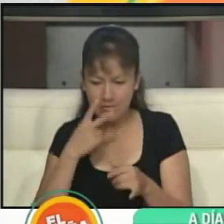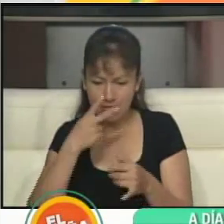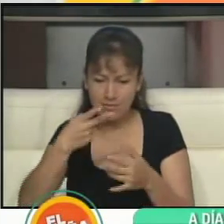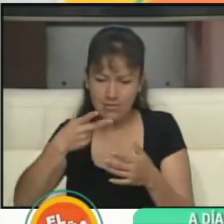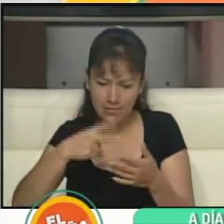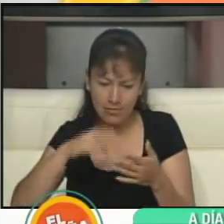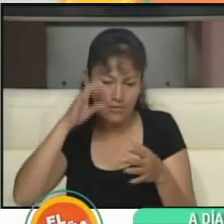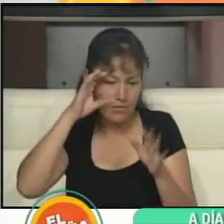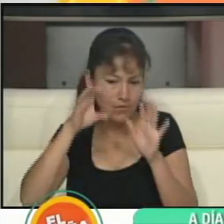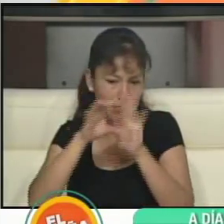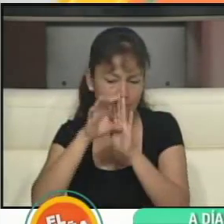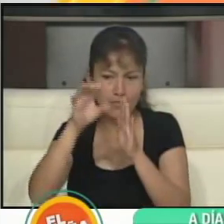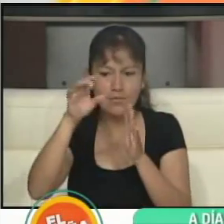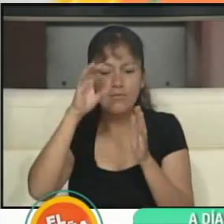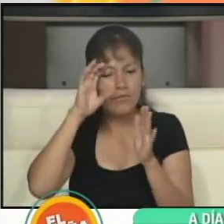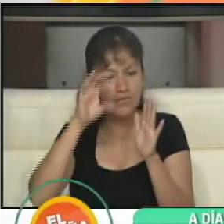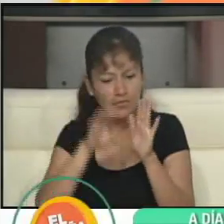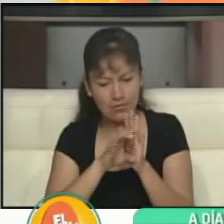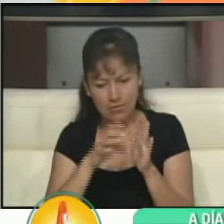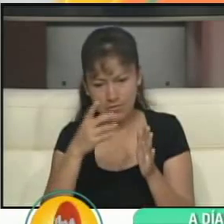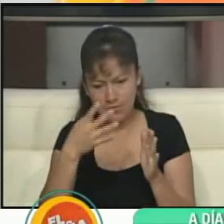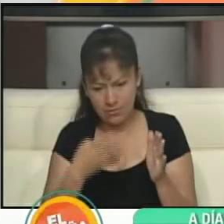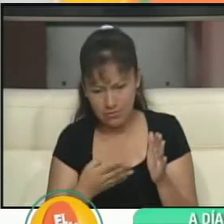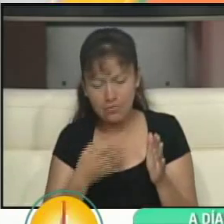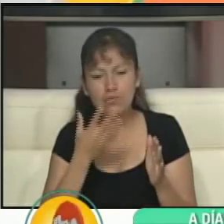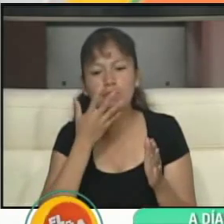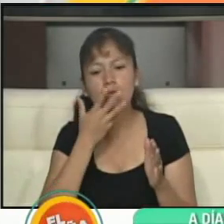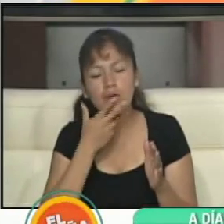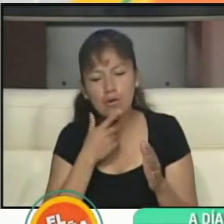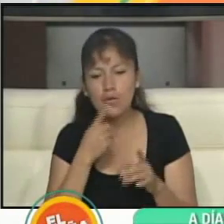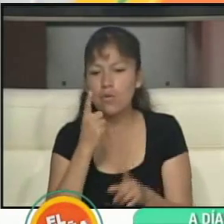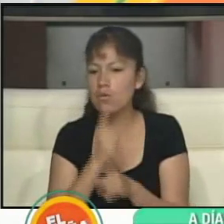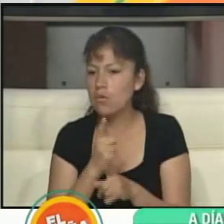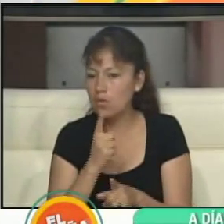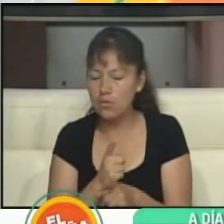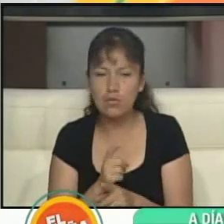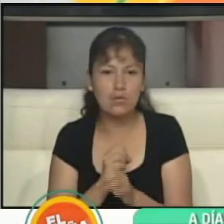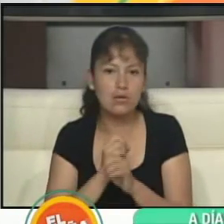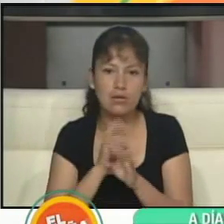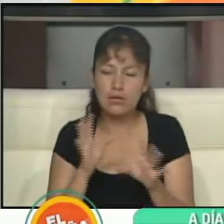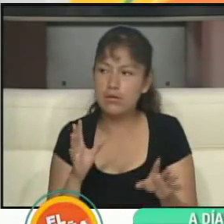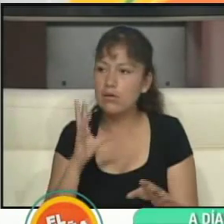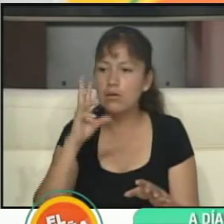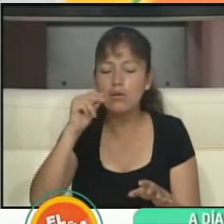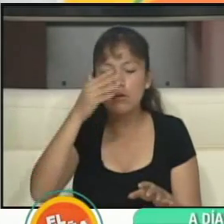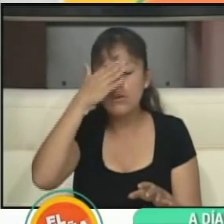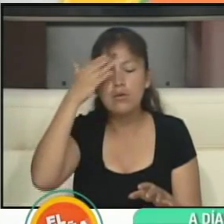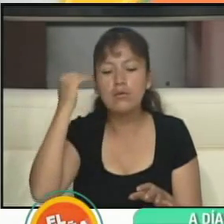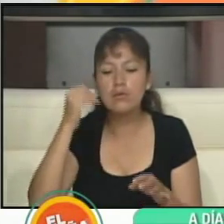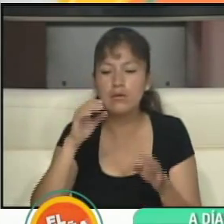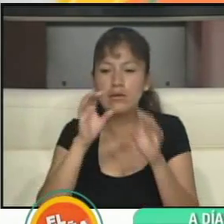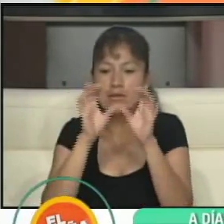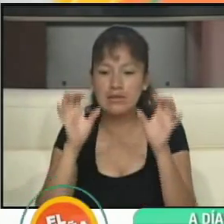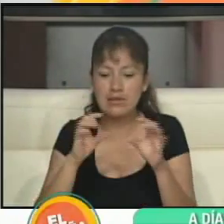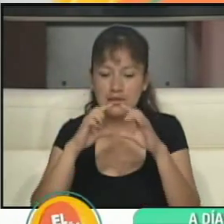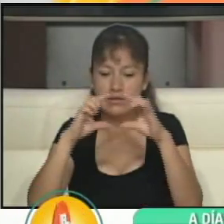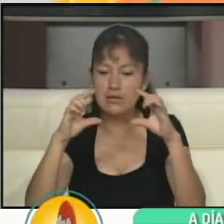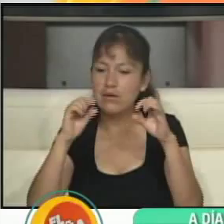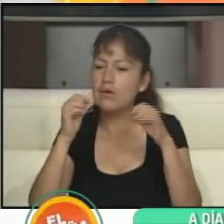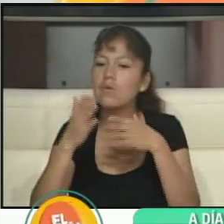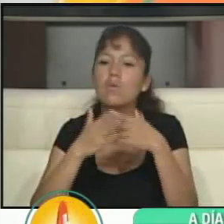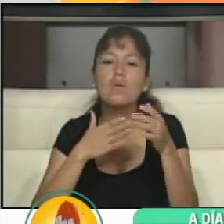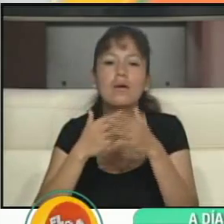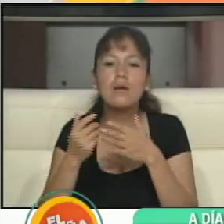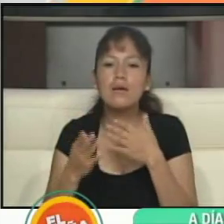Con fotografía incluida. Igual. ¿Y me entregan a colores también? También a colores. Va a ser a colores y no olvidemos que el certificado de sufragio nos sirve para toda clase de